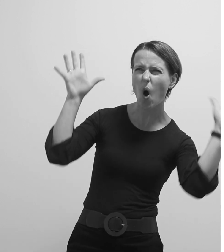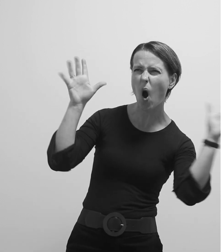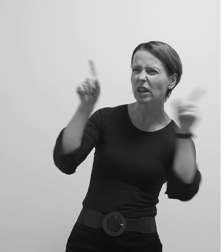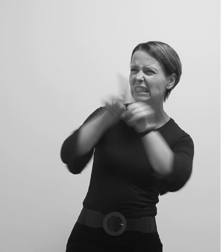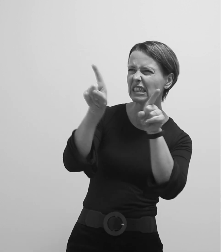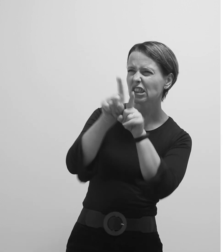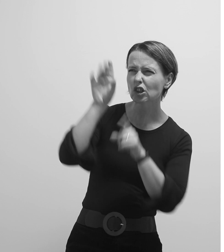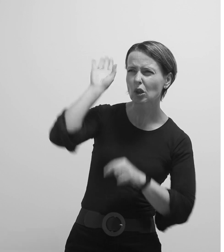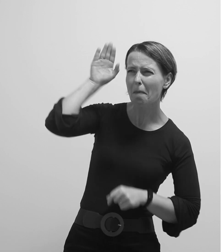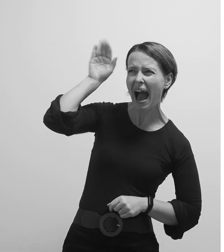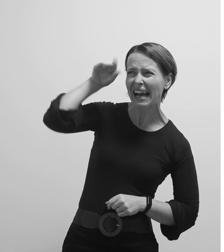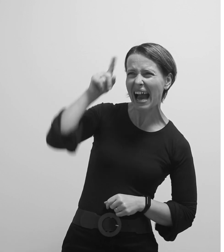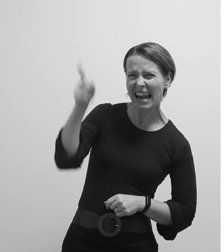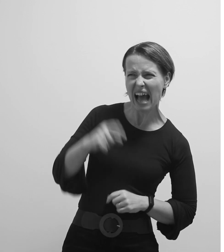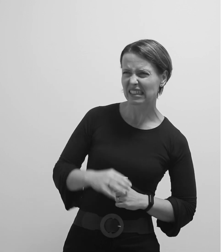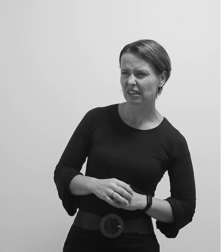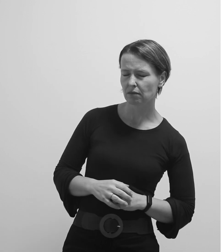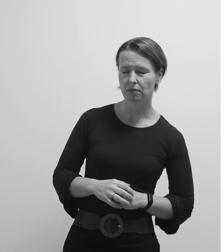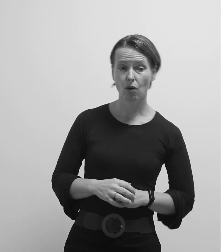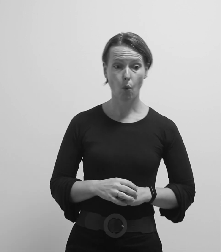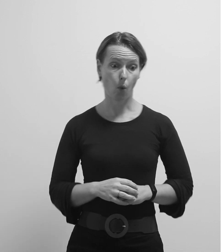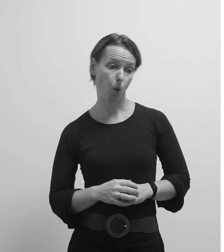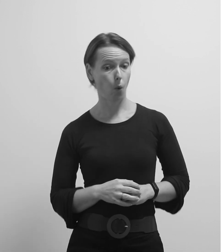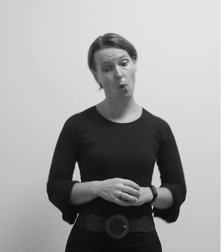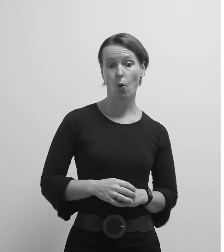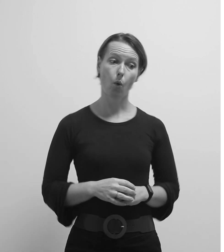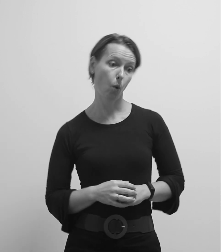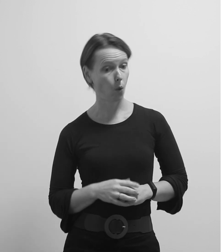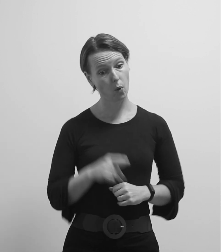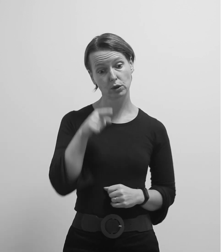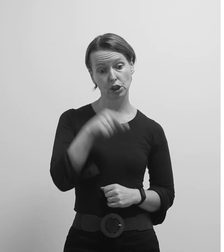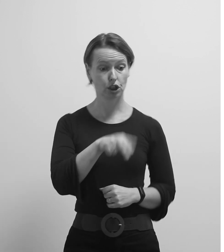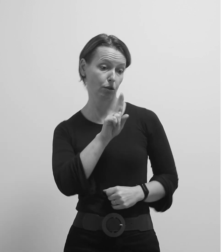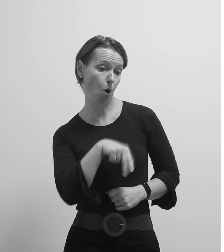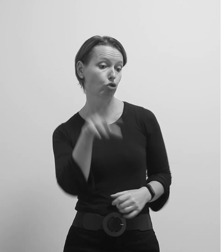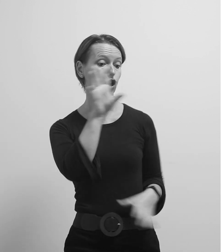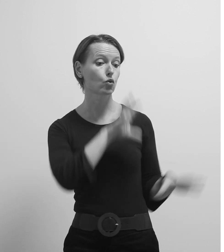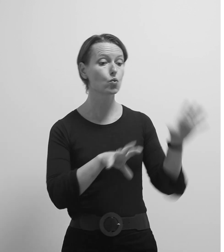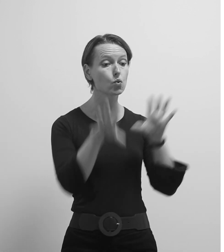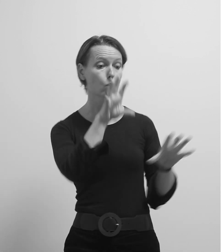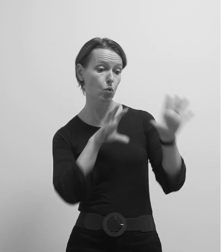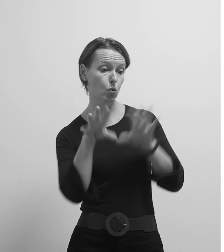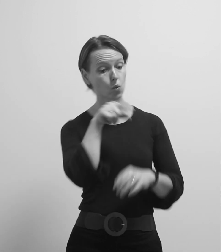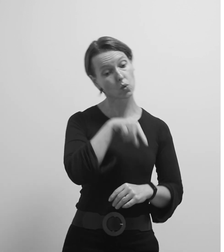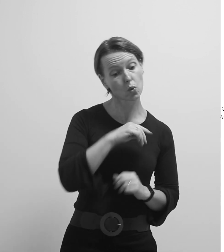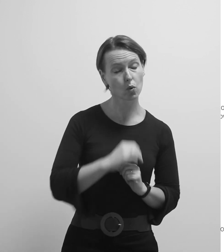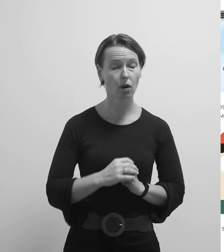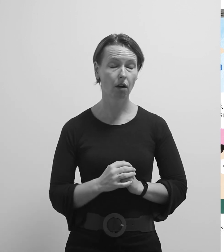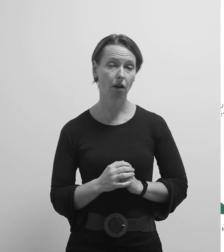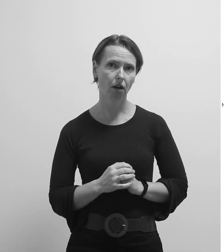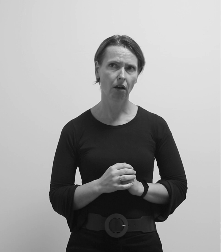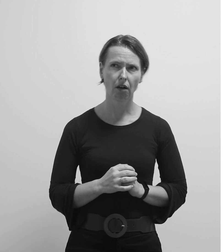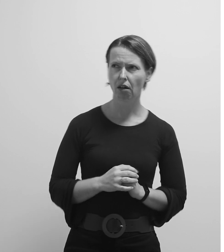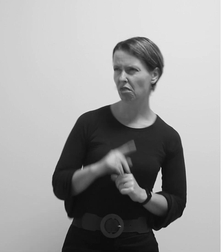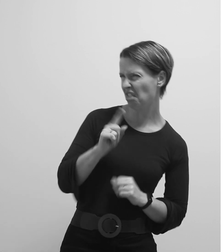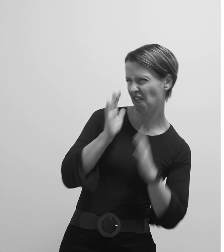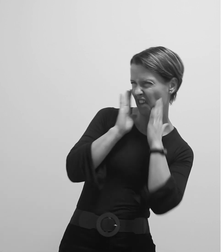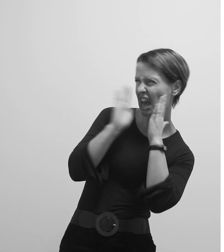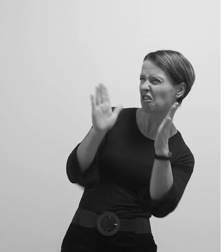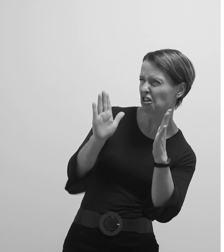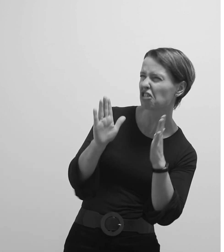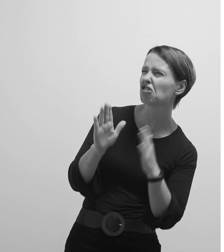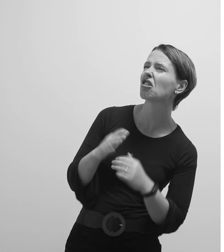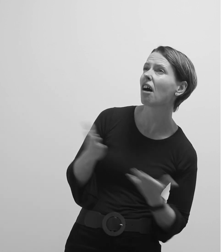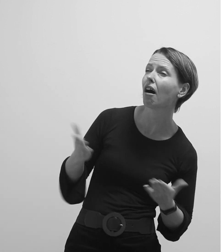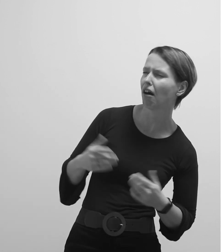golema magareča uha. O, otkad ti to imaš čarobne moći? Ne